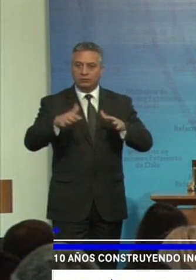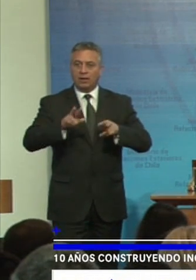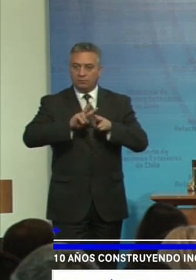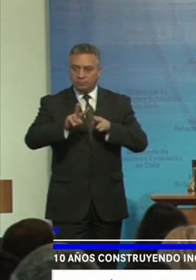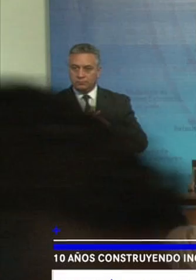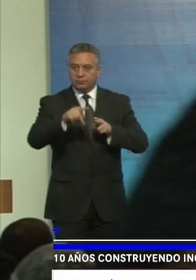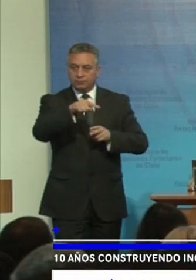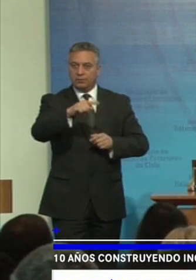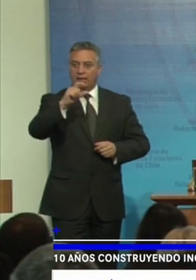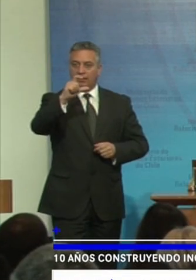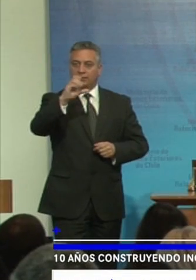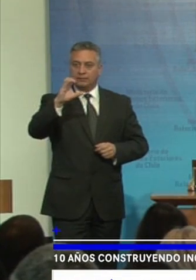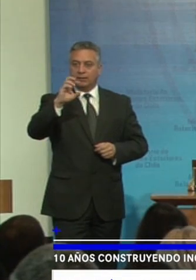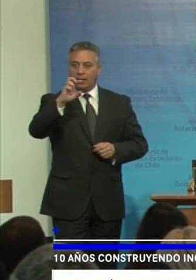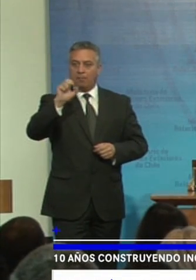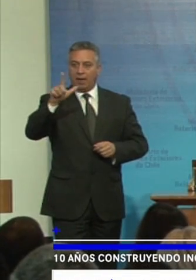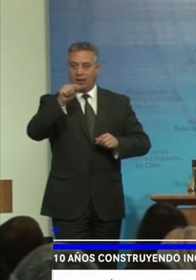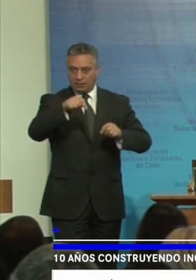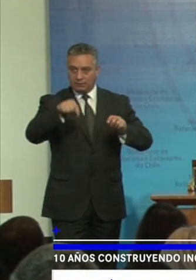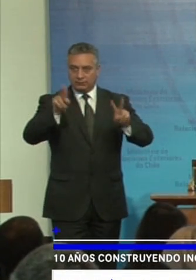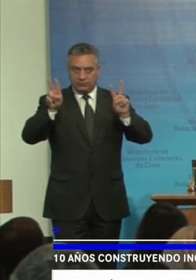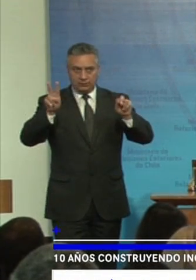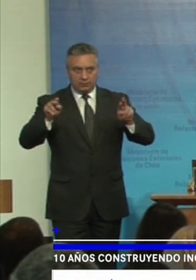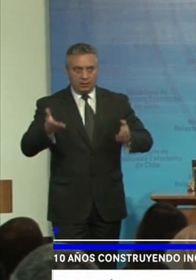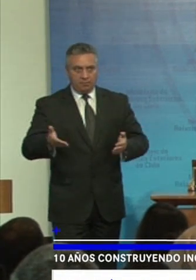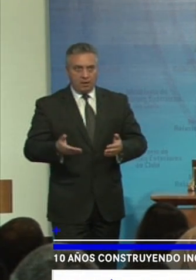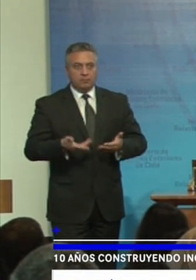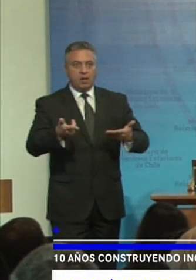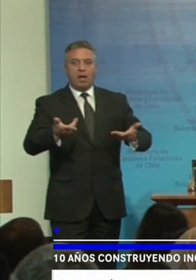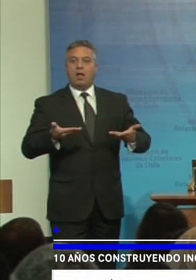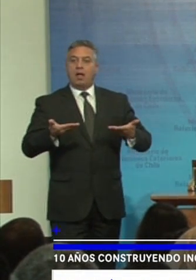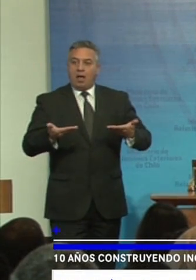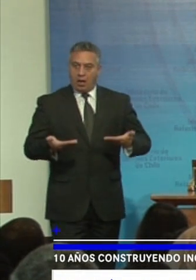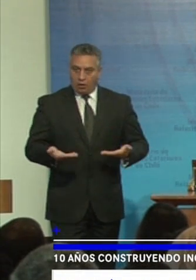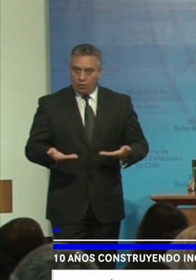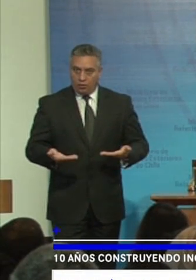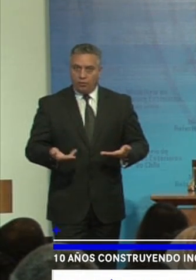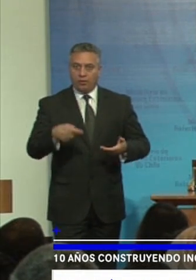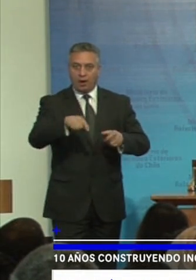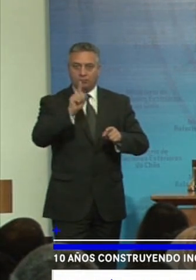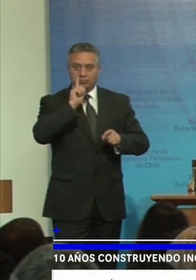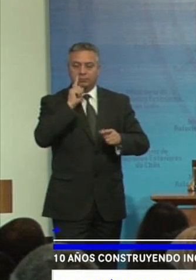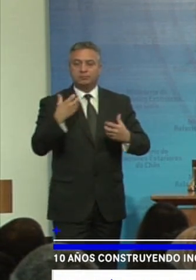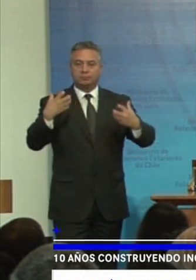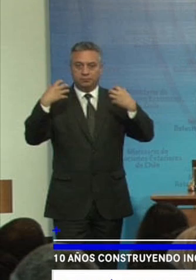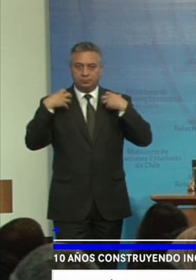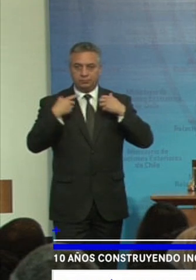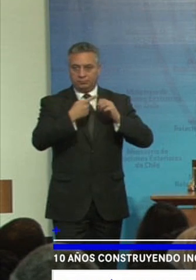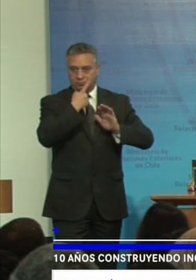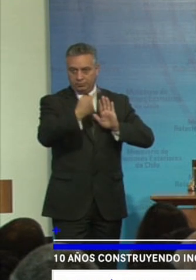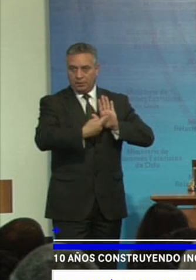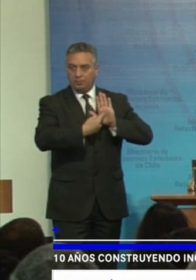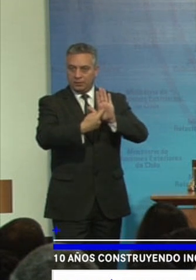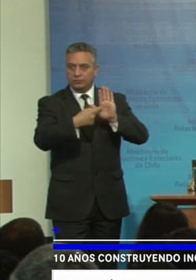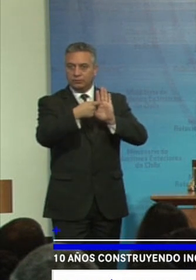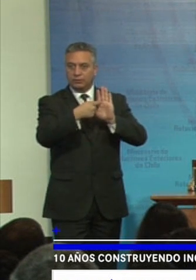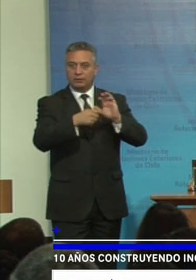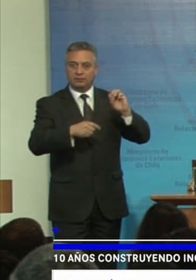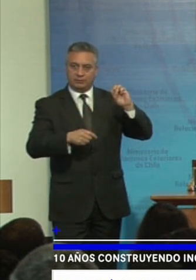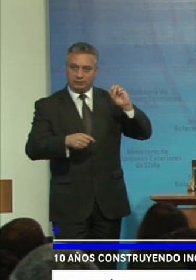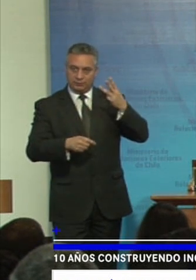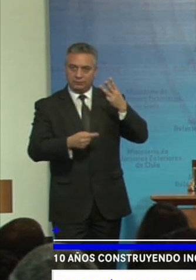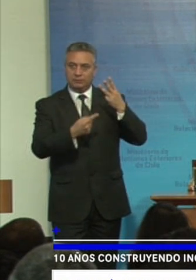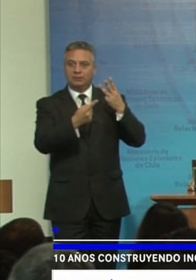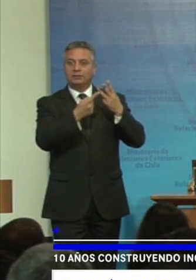CEPAL en esta materia ahora me corresponde presentar a la tercera